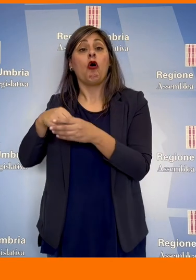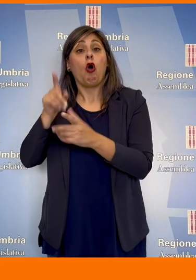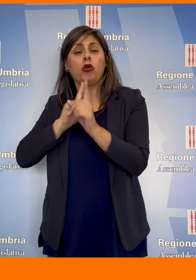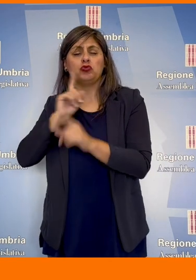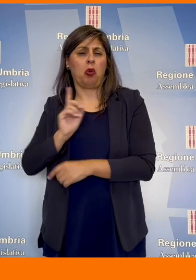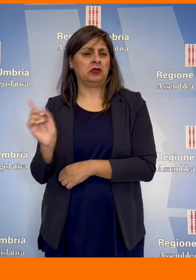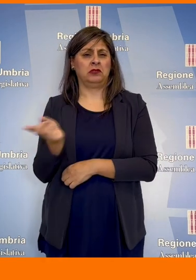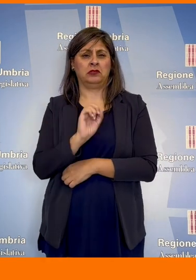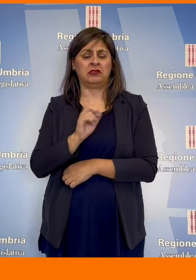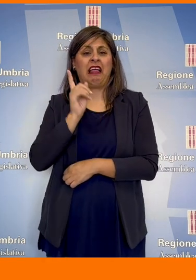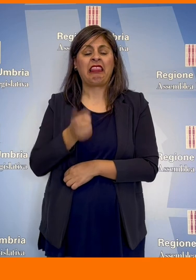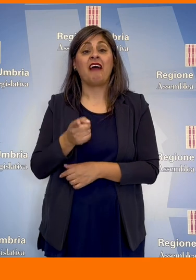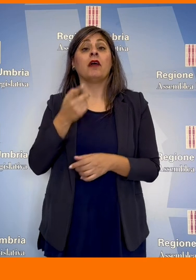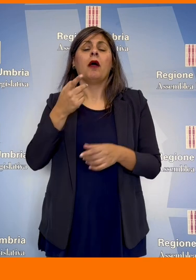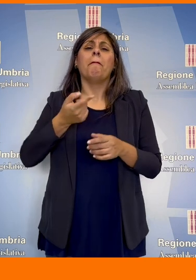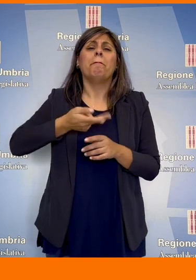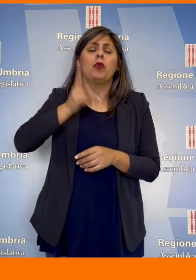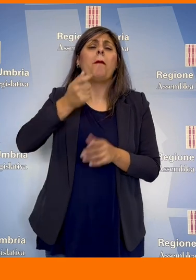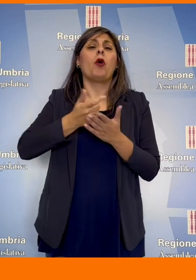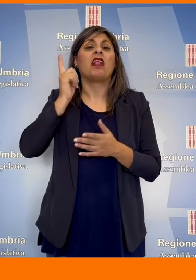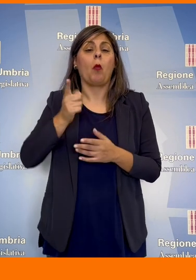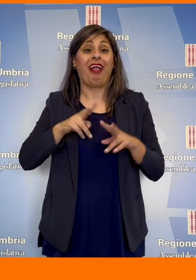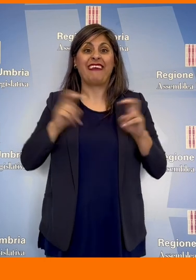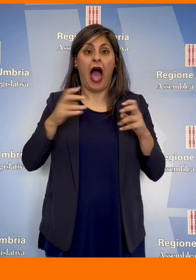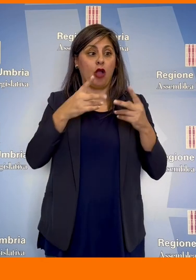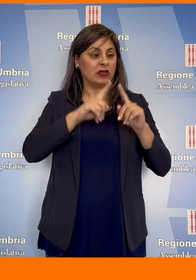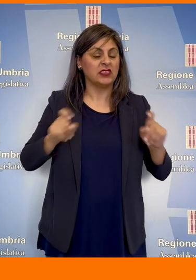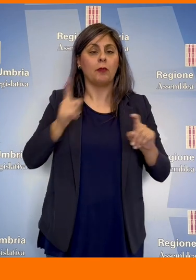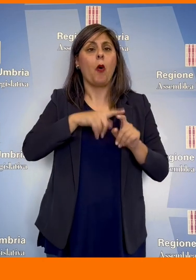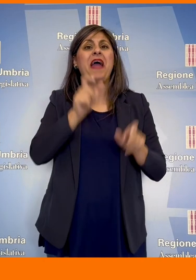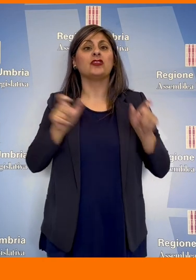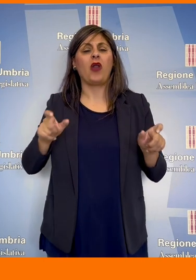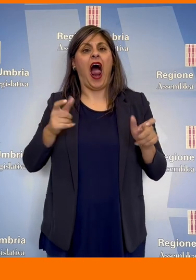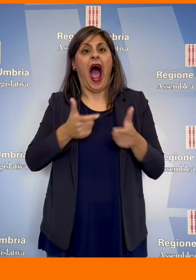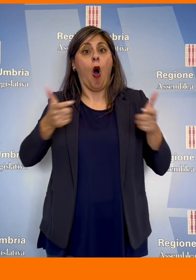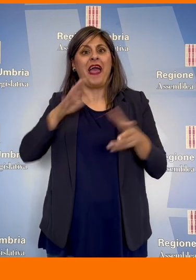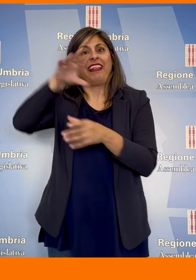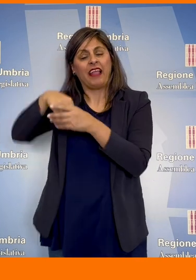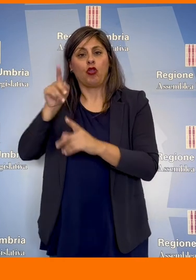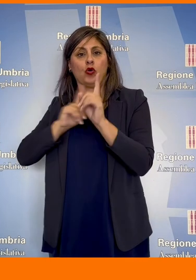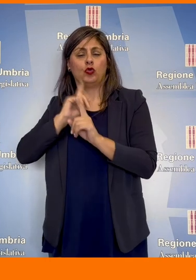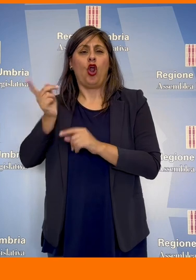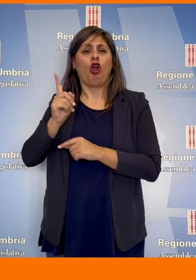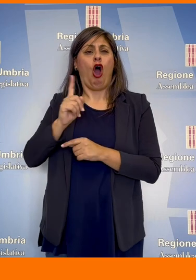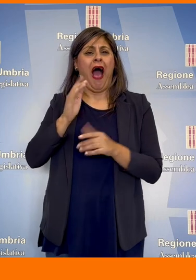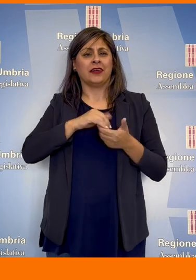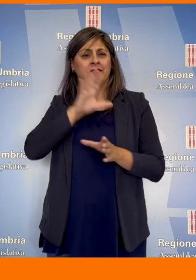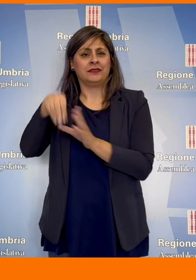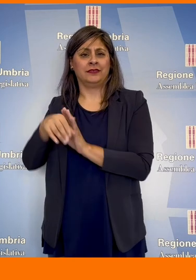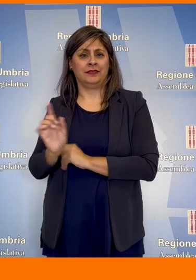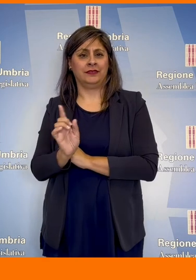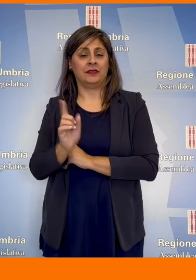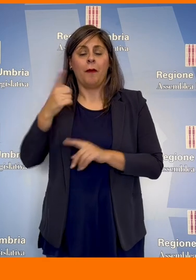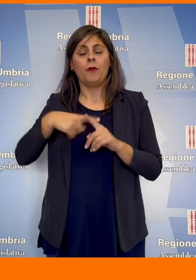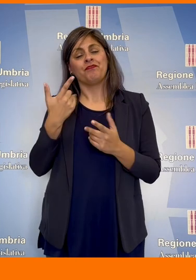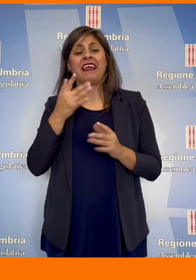mano alle dotazioni aziendali di personale e mezzi diagnostici per potenziare le strutture consultoriali. Critica anche la scelta